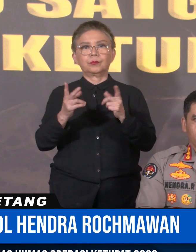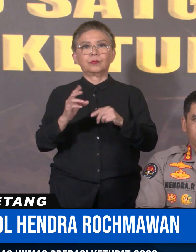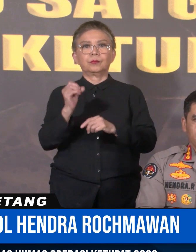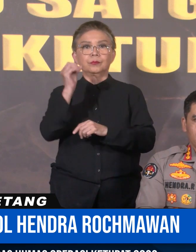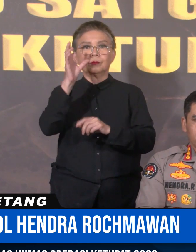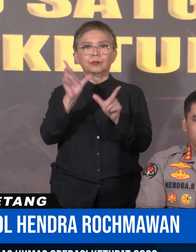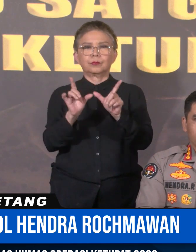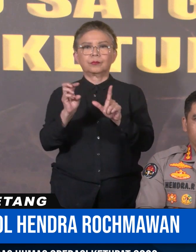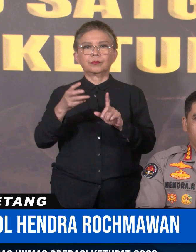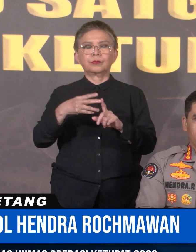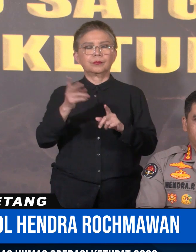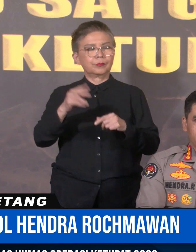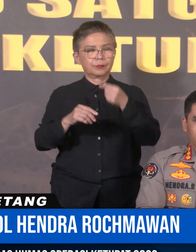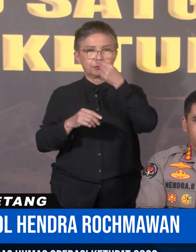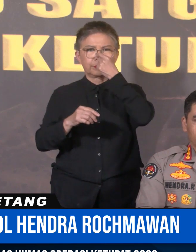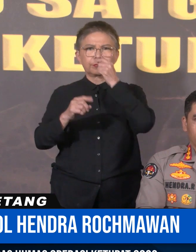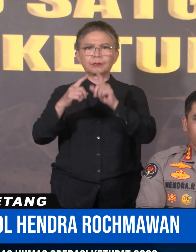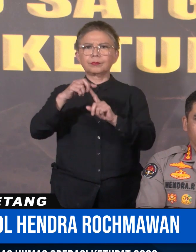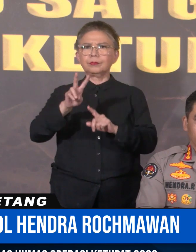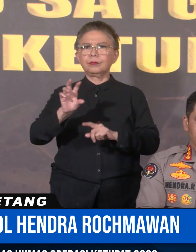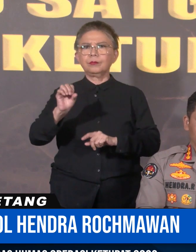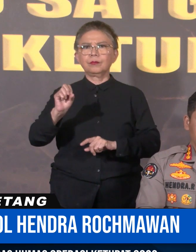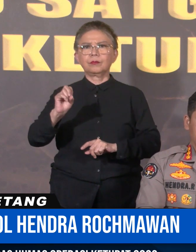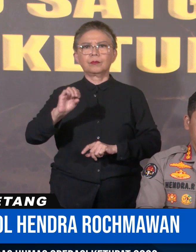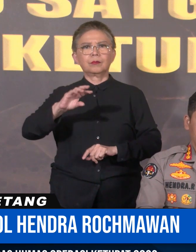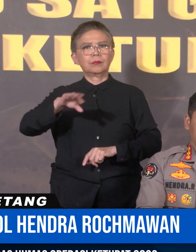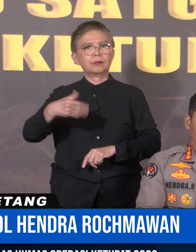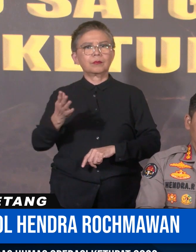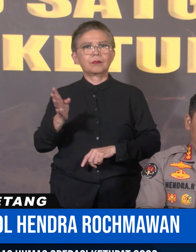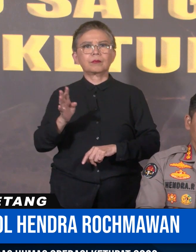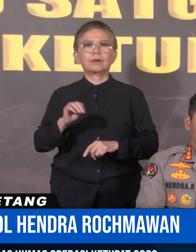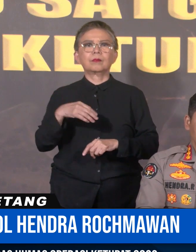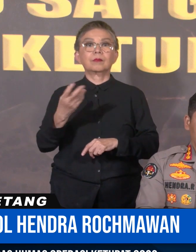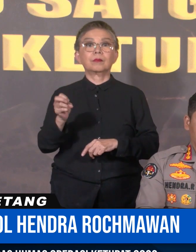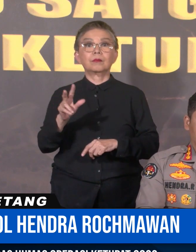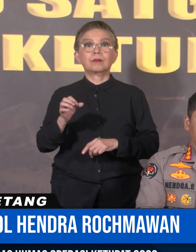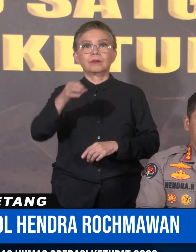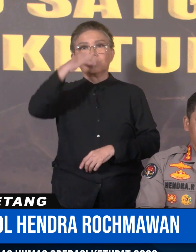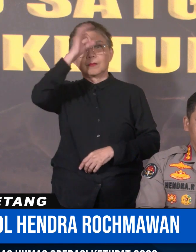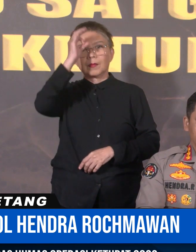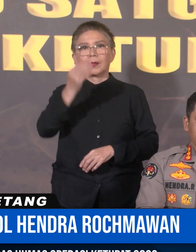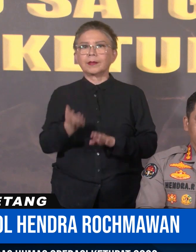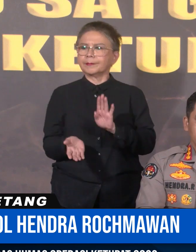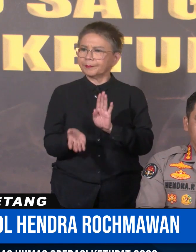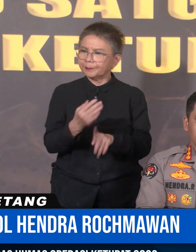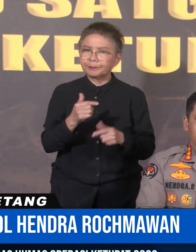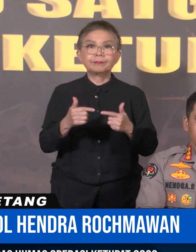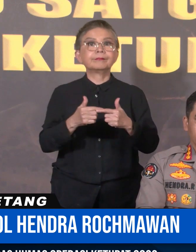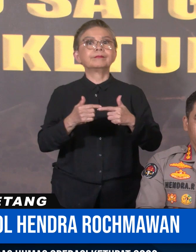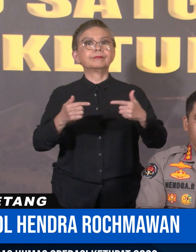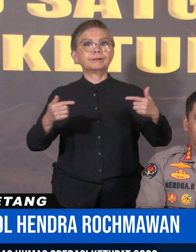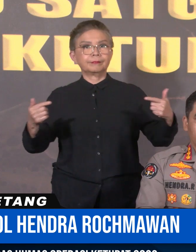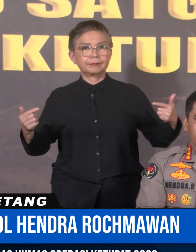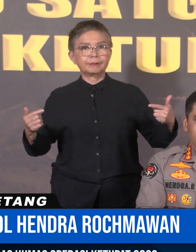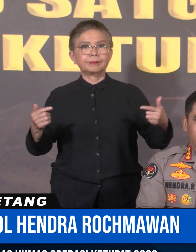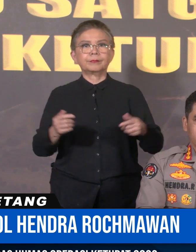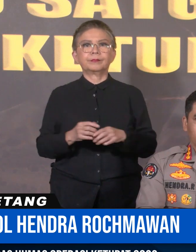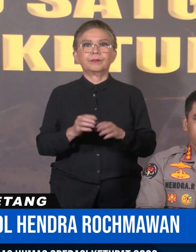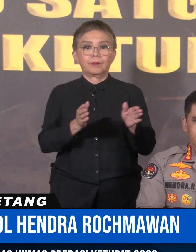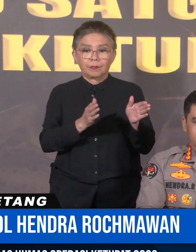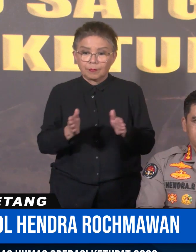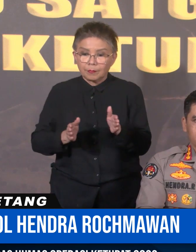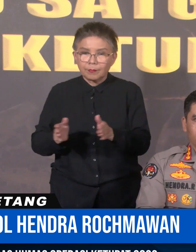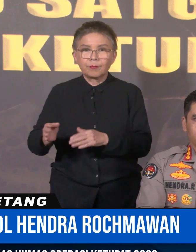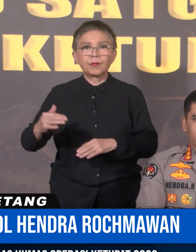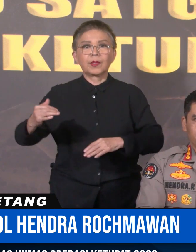.00 WIB Kamis 20 April 2023 Polri akan kembali memperpanjang Pemberlakuan